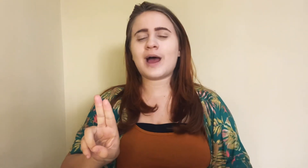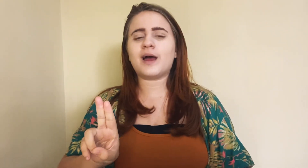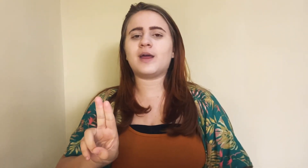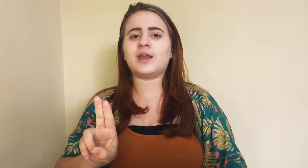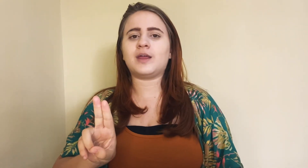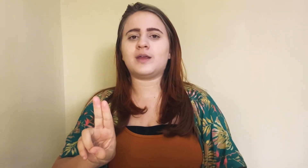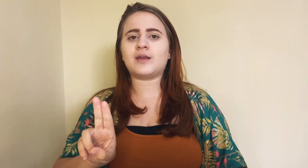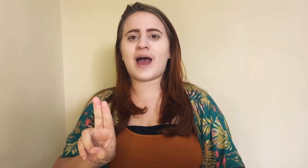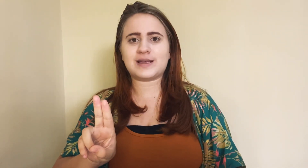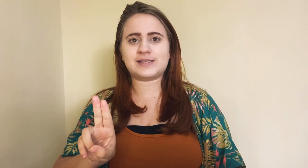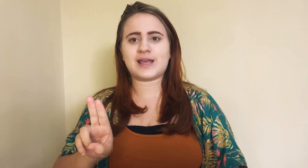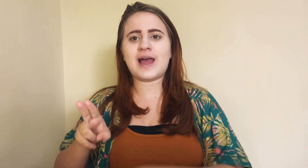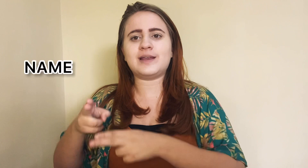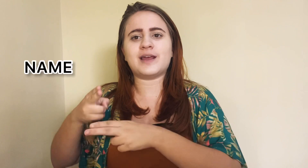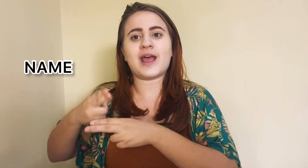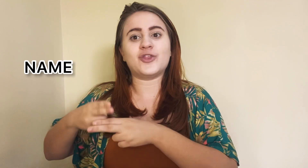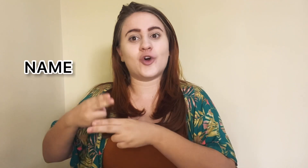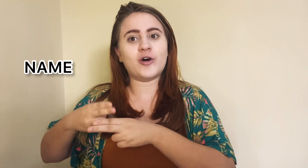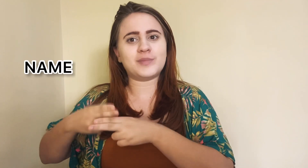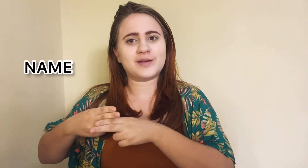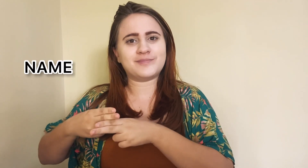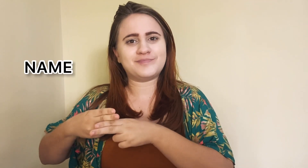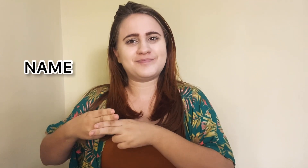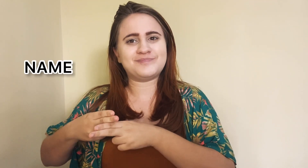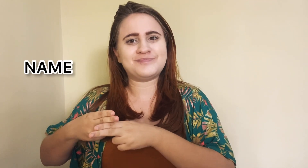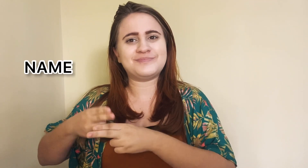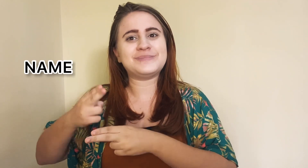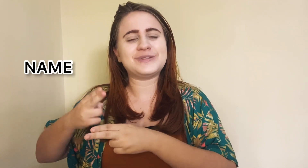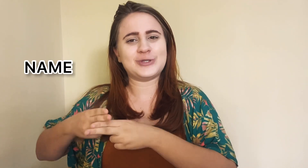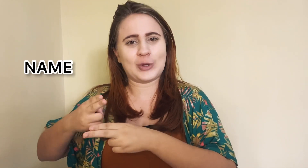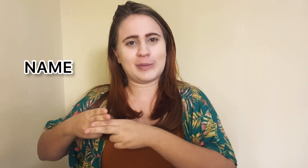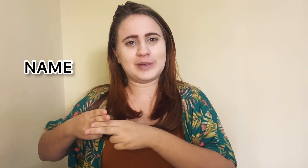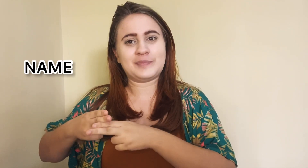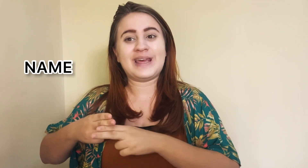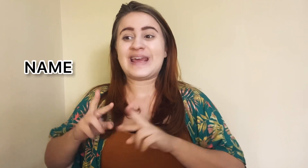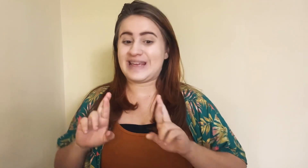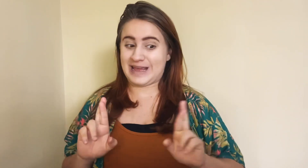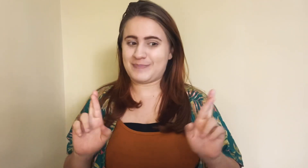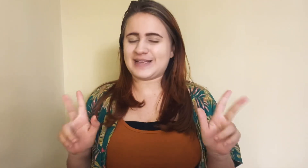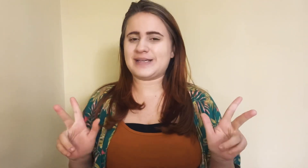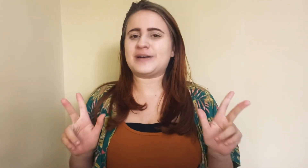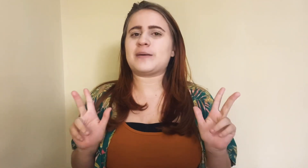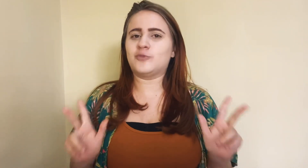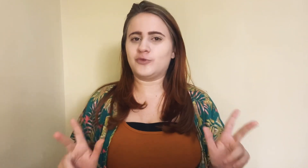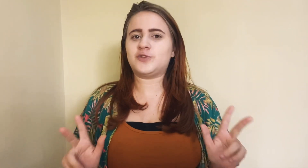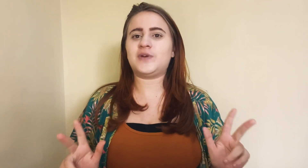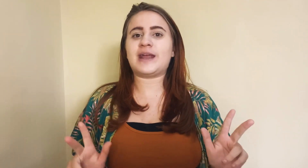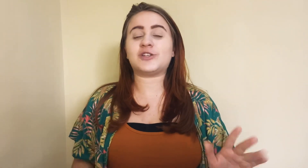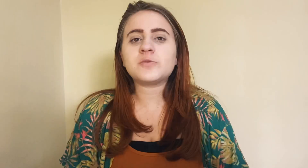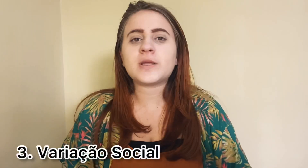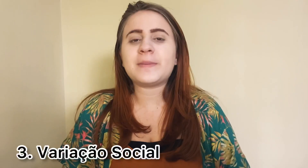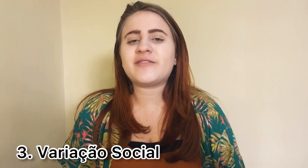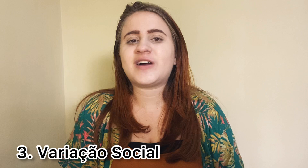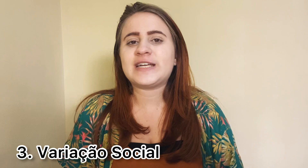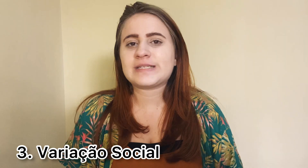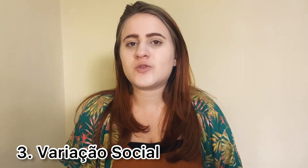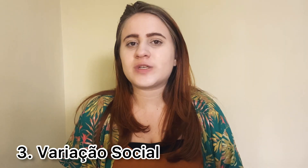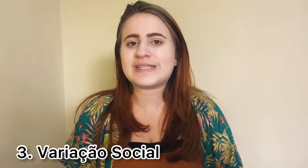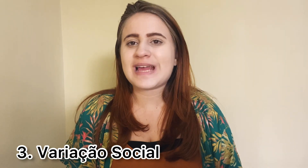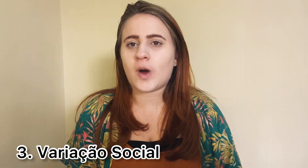em ASL é nome. Nome. E perceba que é muito diferente. Mas também a variação social,